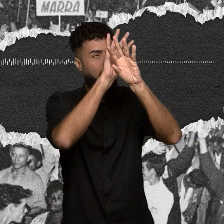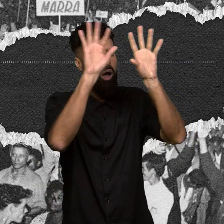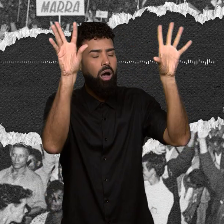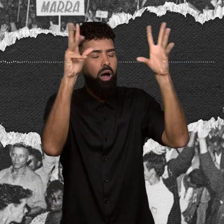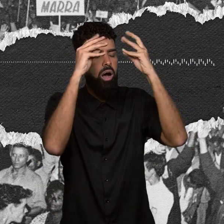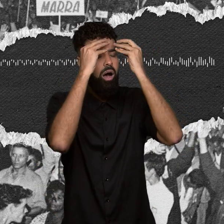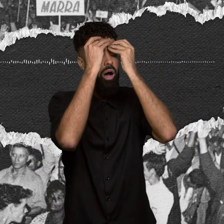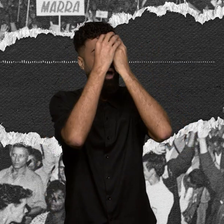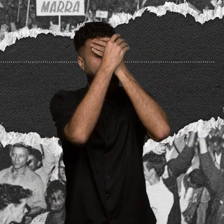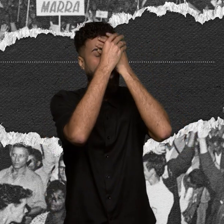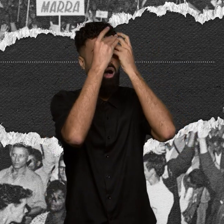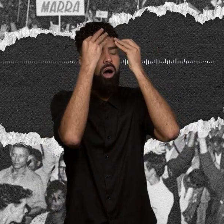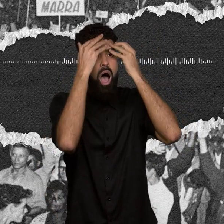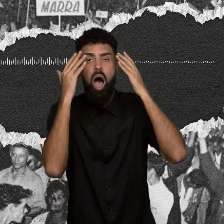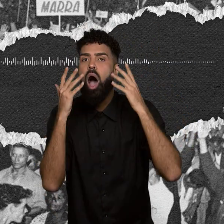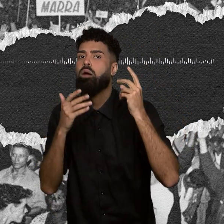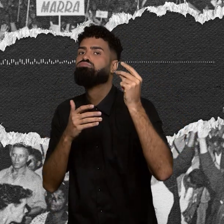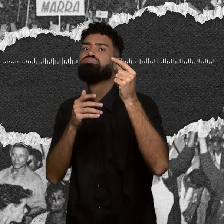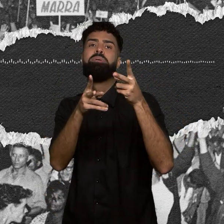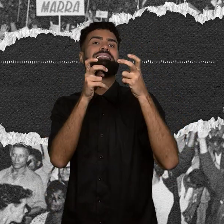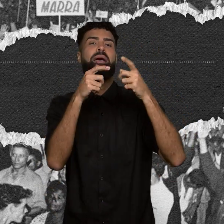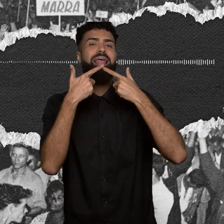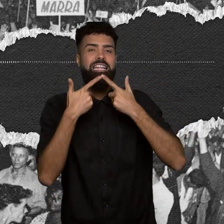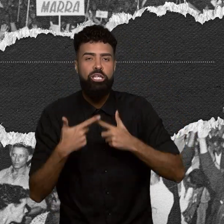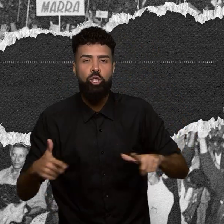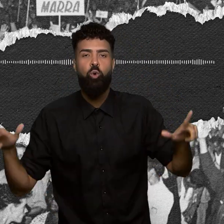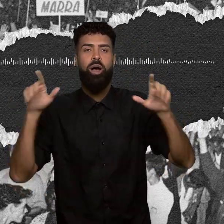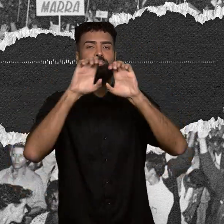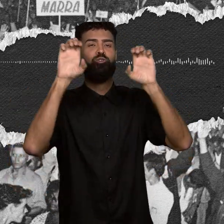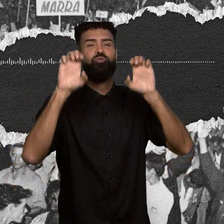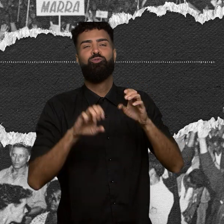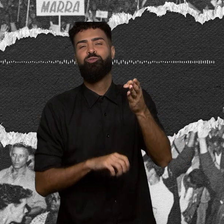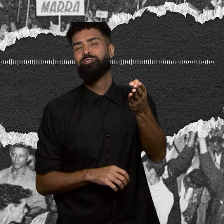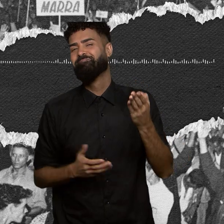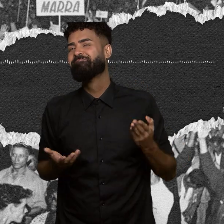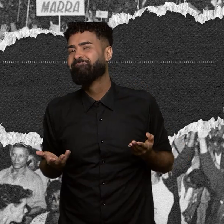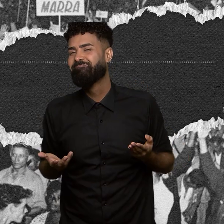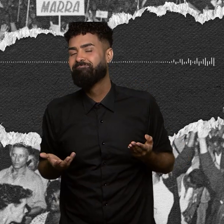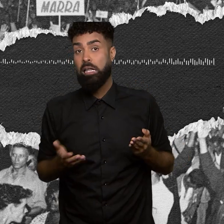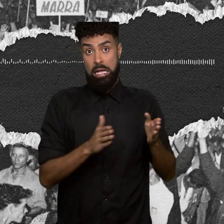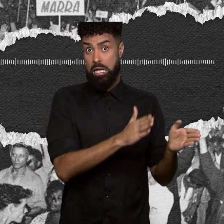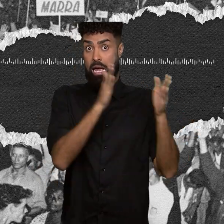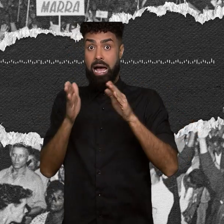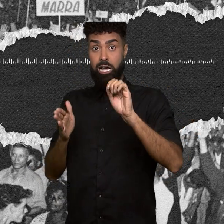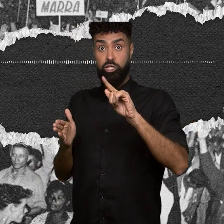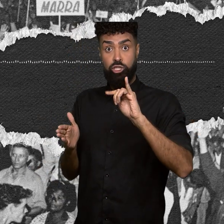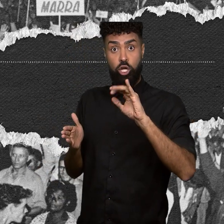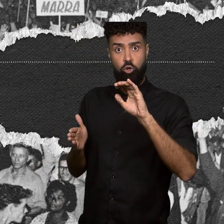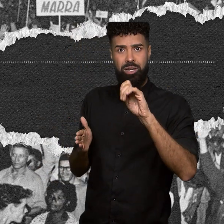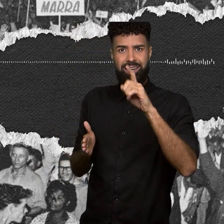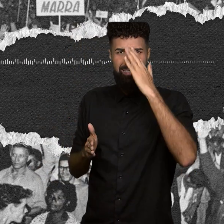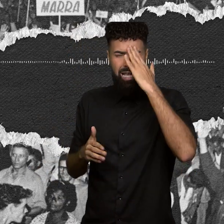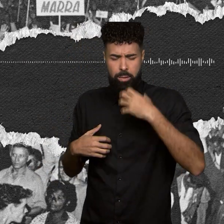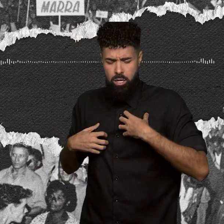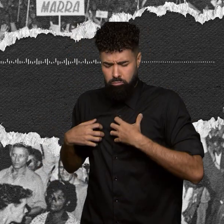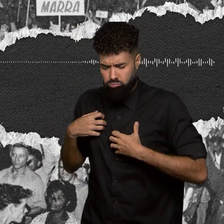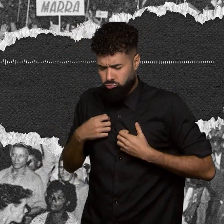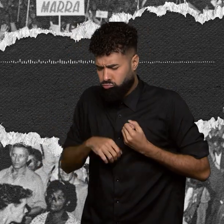percebe a estrutura da língua. Agora, voltando para Angicos. Sabe o que é frissom? Comoção mesmo? Foi o a tal